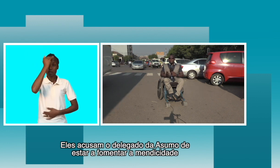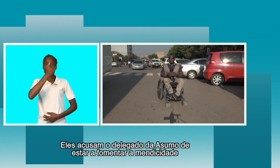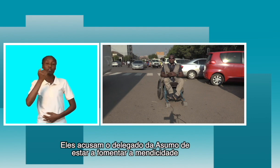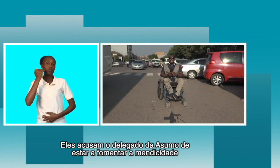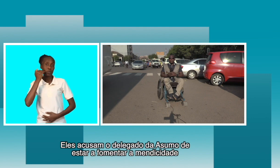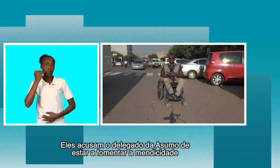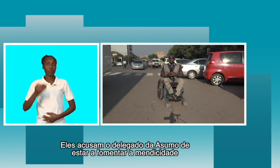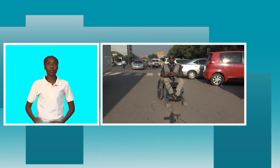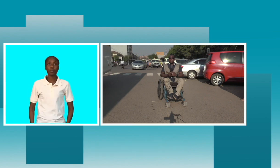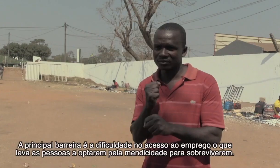minicidade.